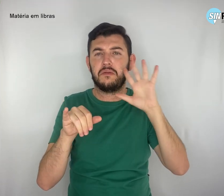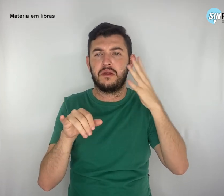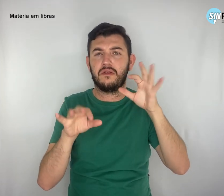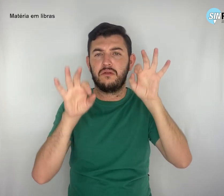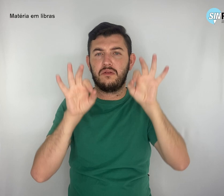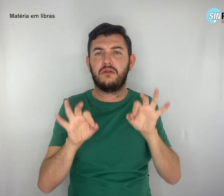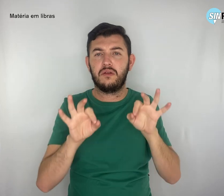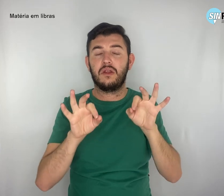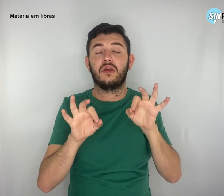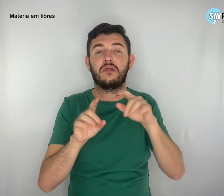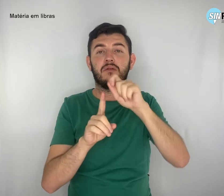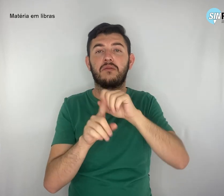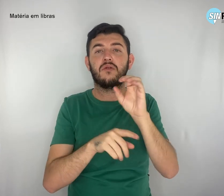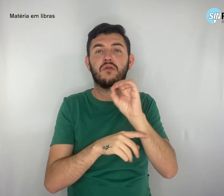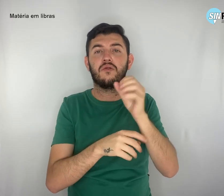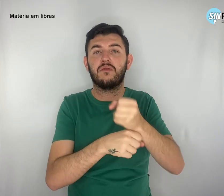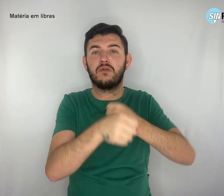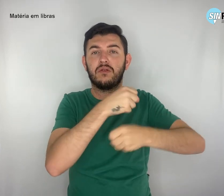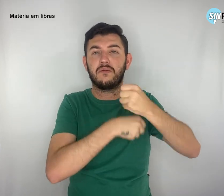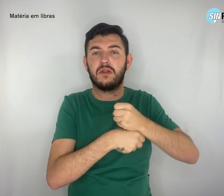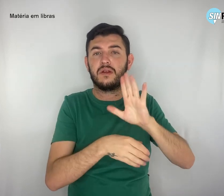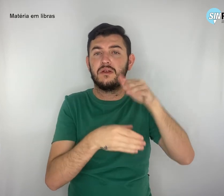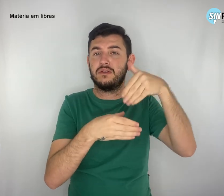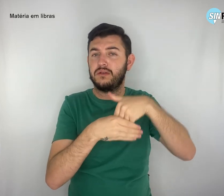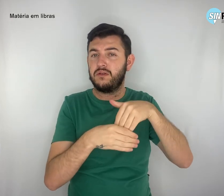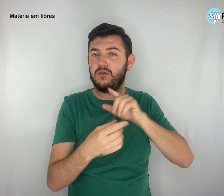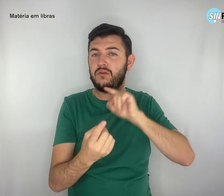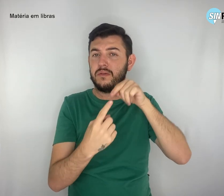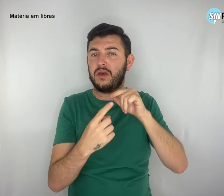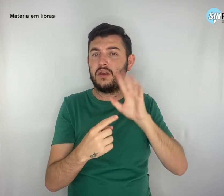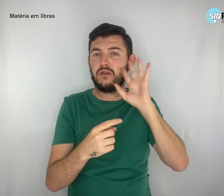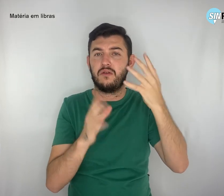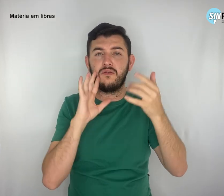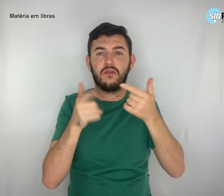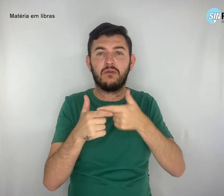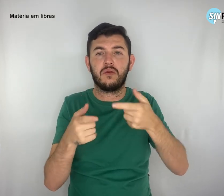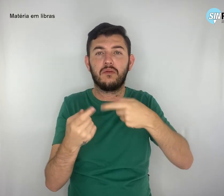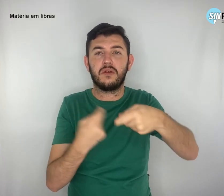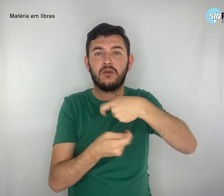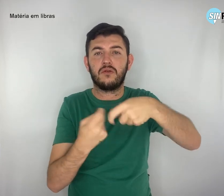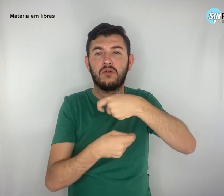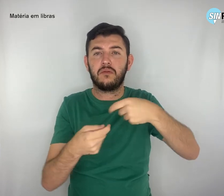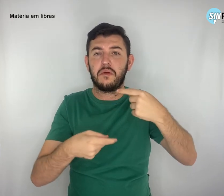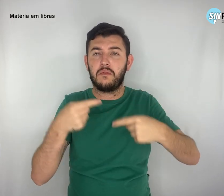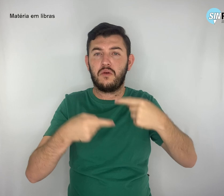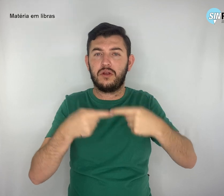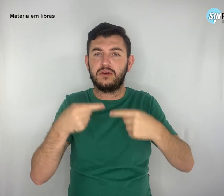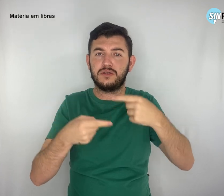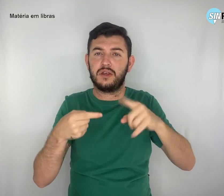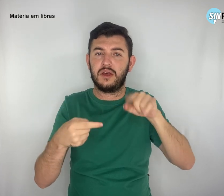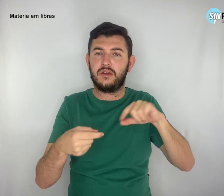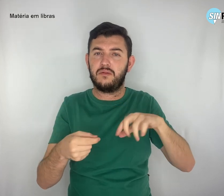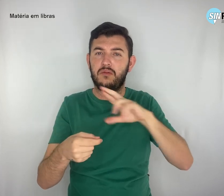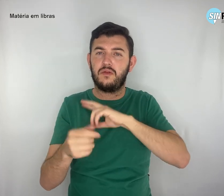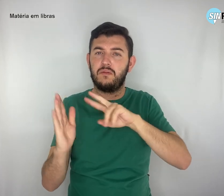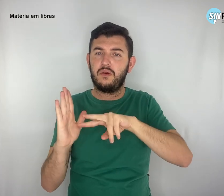sair do abismo econômico e político a que foi jogado pelo golpe de Estado de 2016.